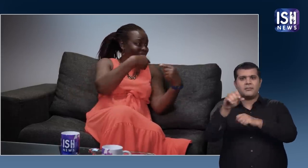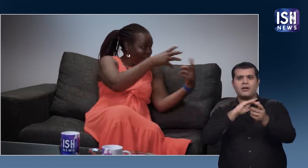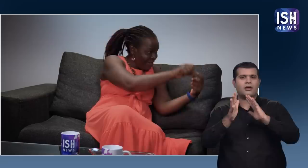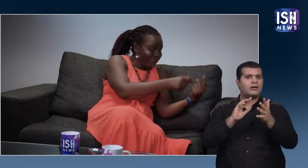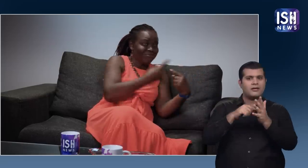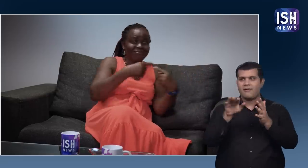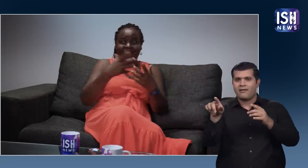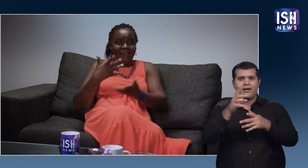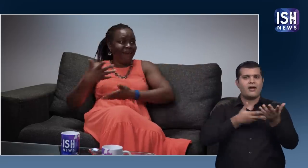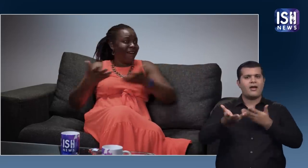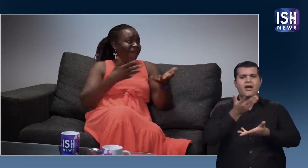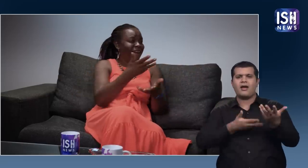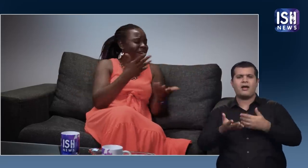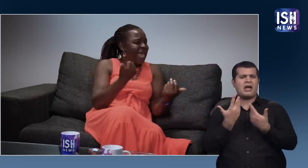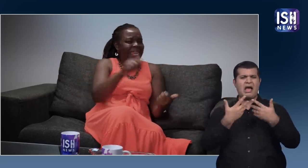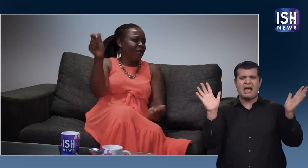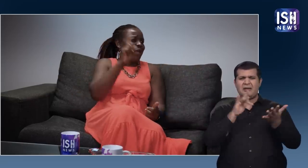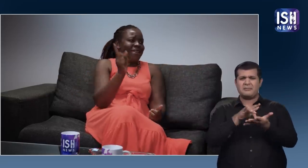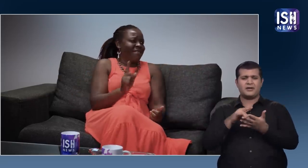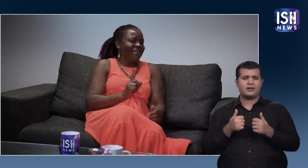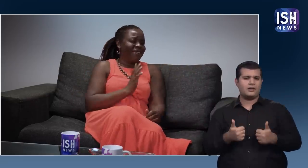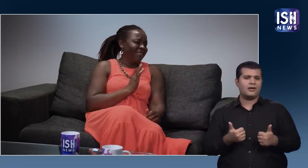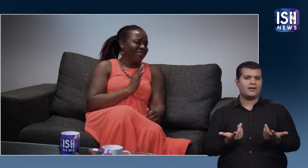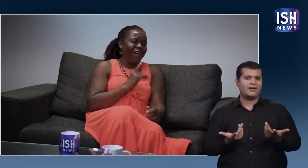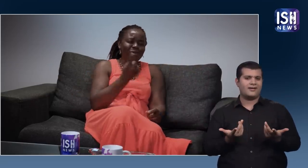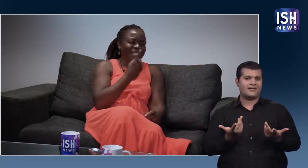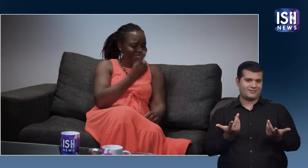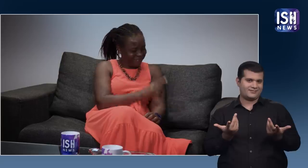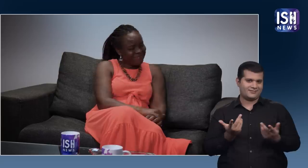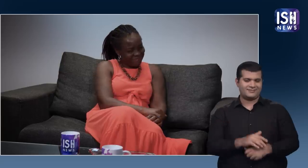दूसरे को कहीं भी पैचान सकते हैं और एक दूसरे से समबात कर सकते हैं ये कितना अच्छा है